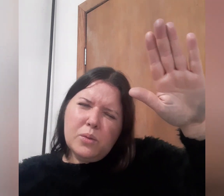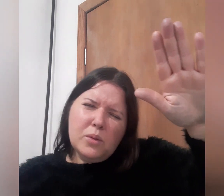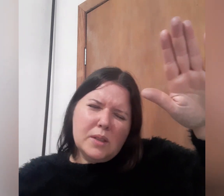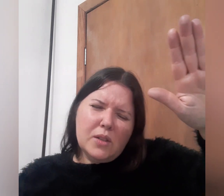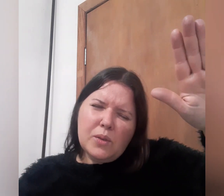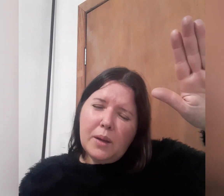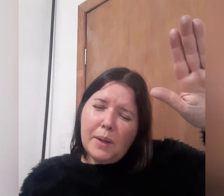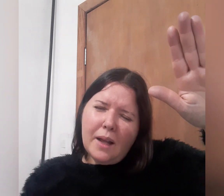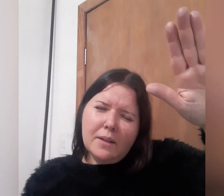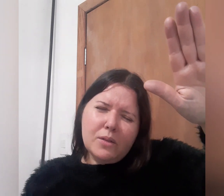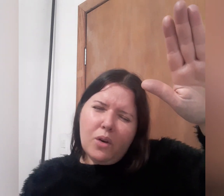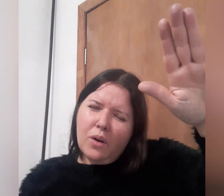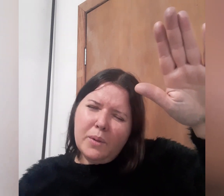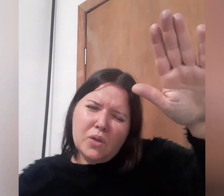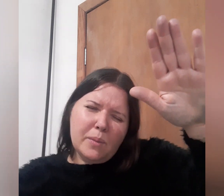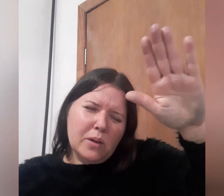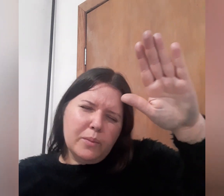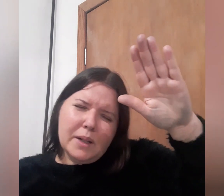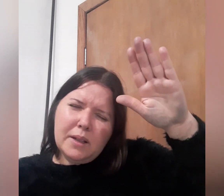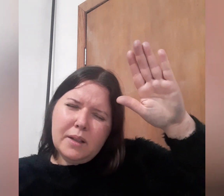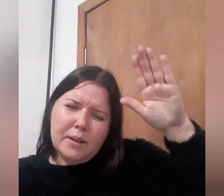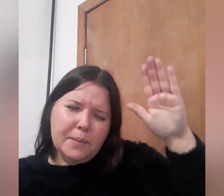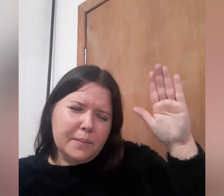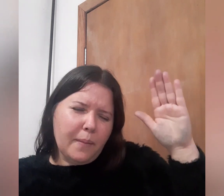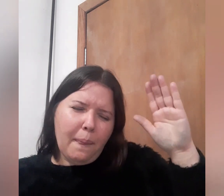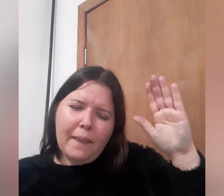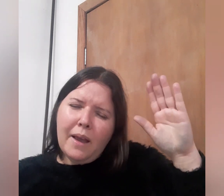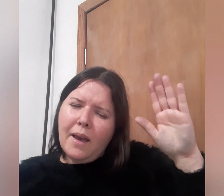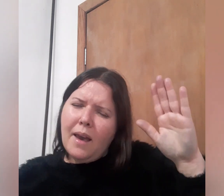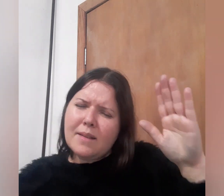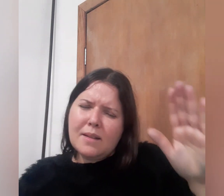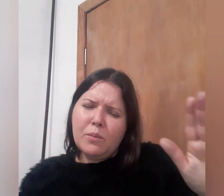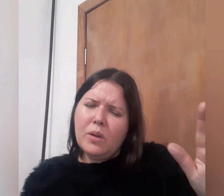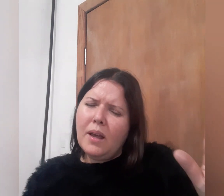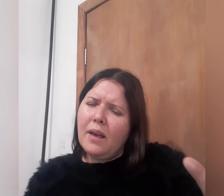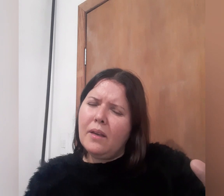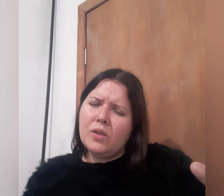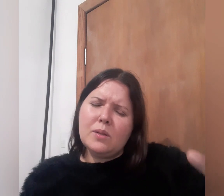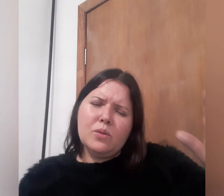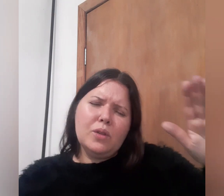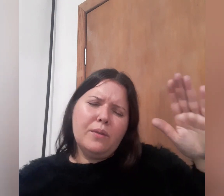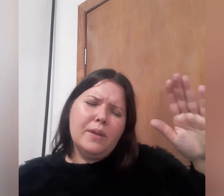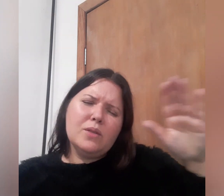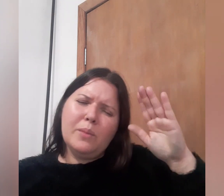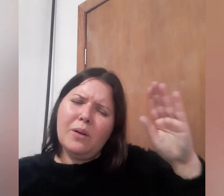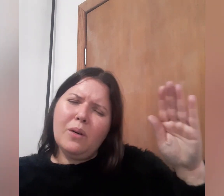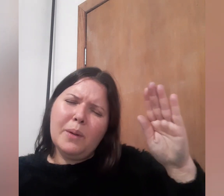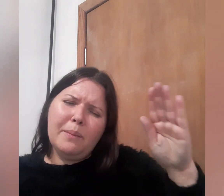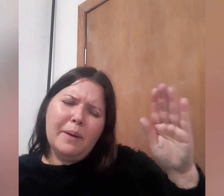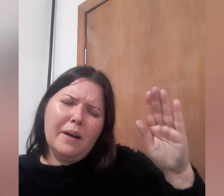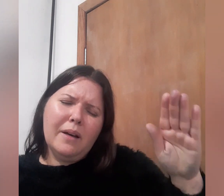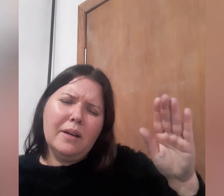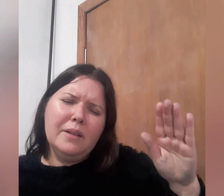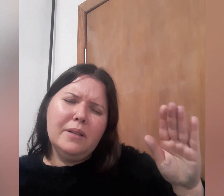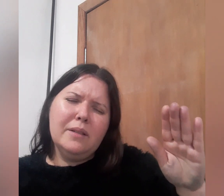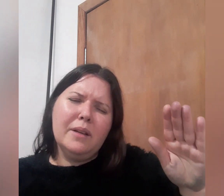sejam quebradas obras de macumbaria. Esta mulher, Jesus, que fez uma obra, Pai, de